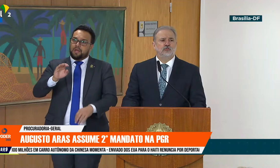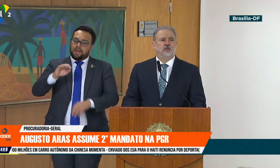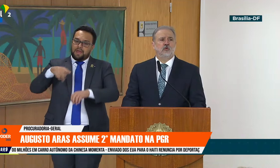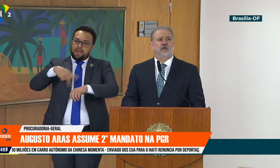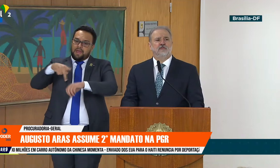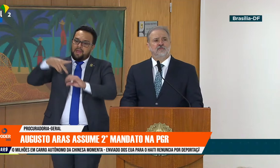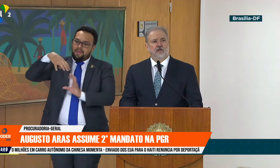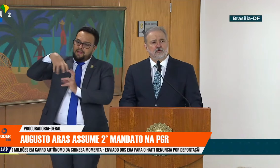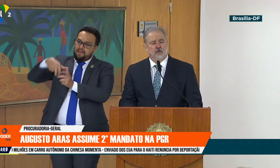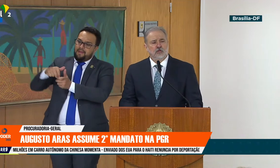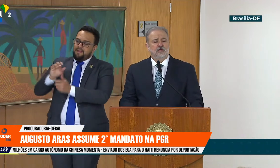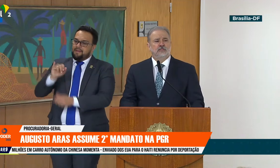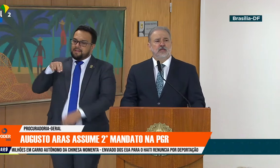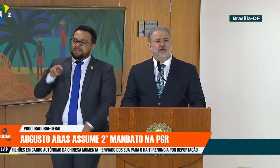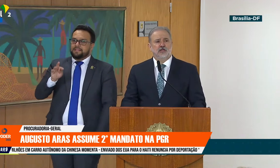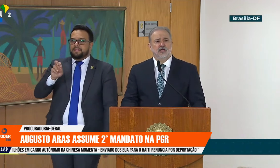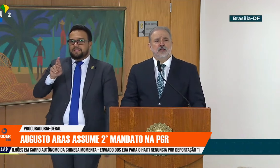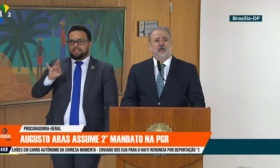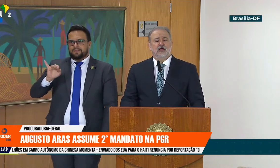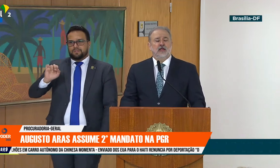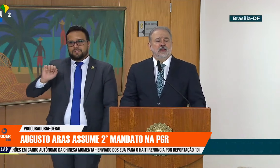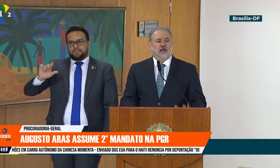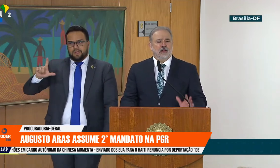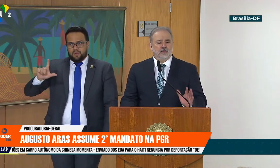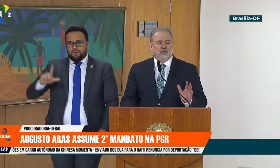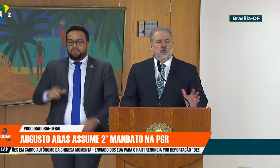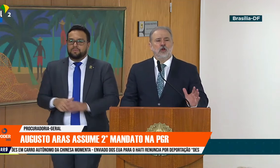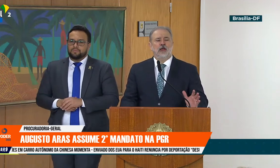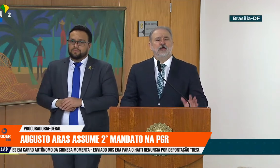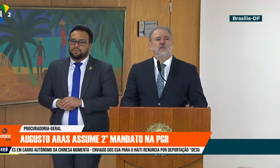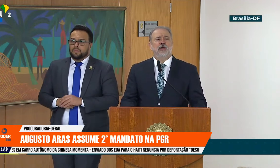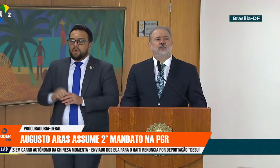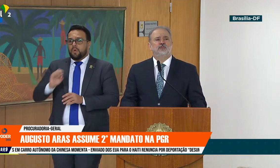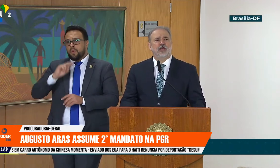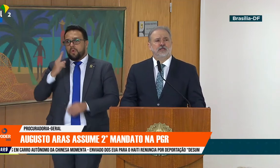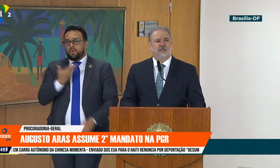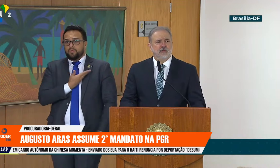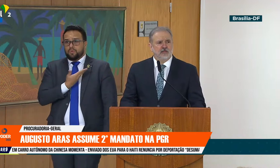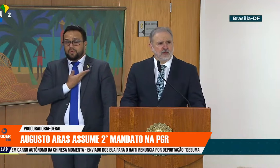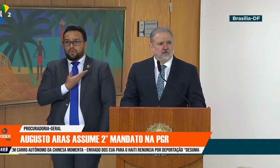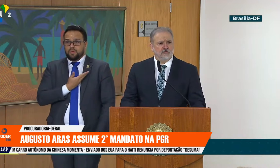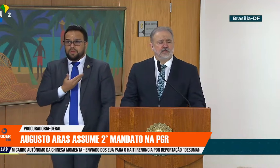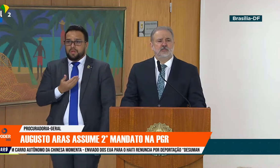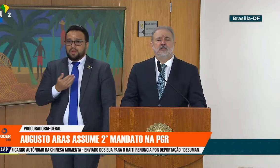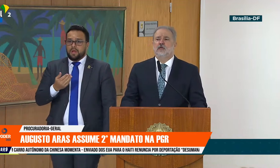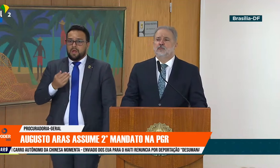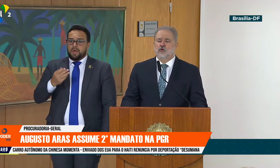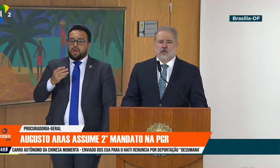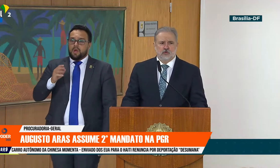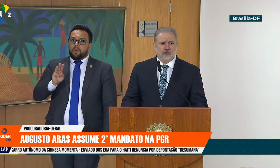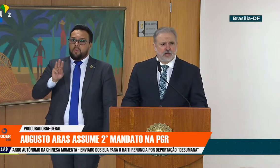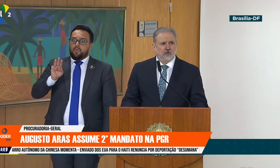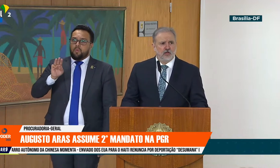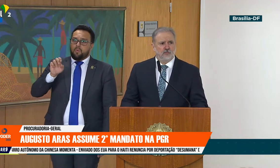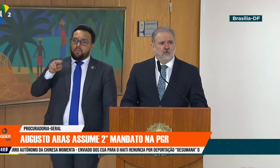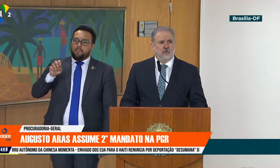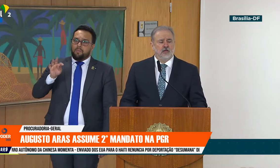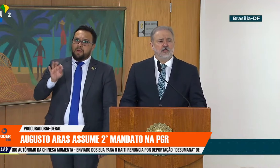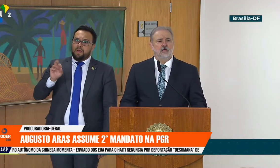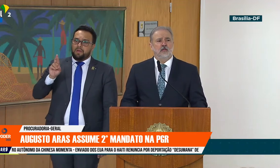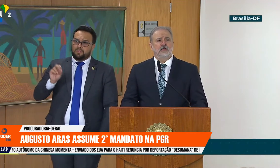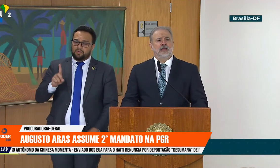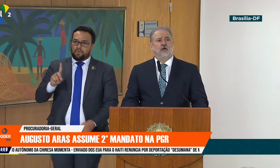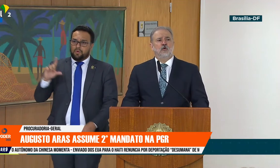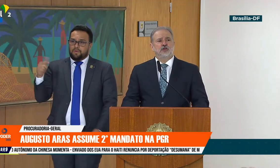Indemburgo Chateaubriand Filho, seja do colega Humberto Jacques de Medeiros, vice-procurador-geral da